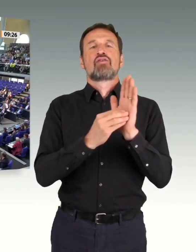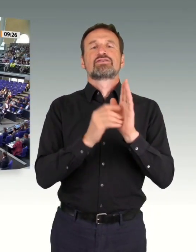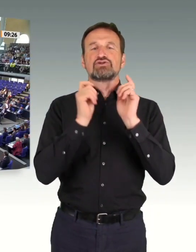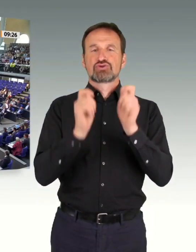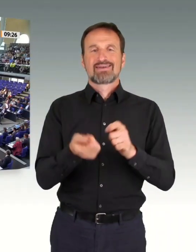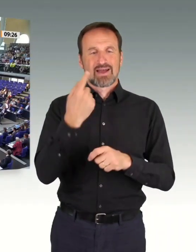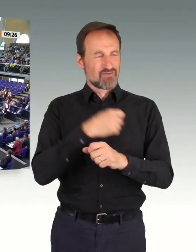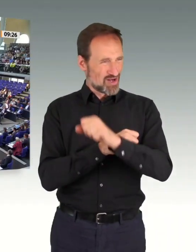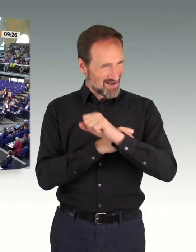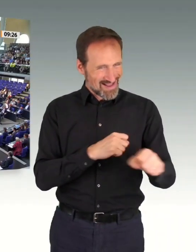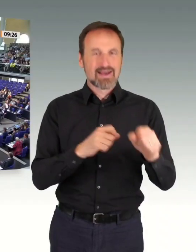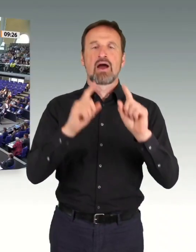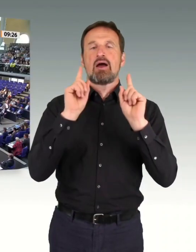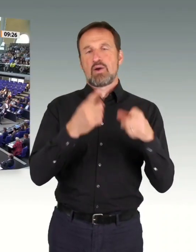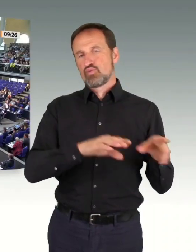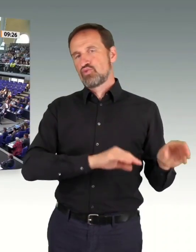angenommen.